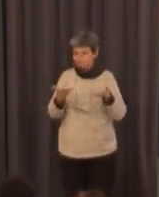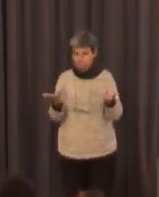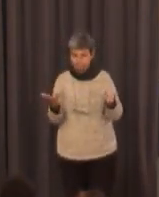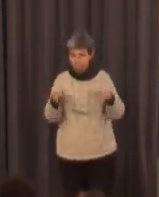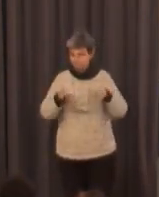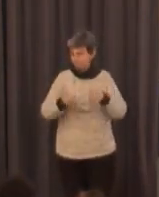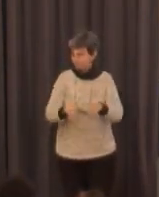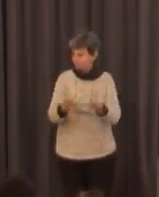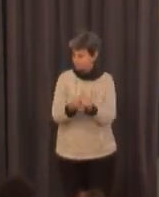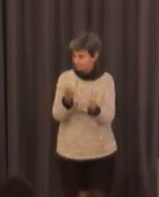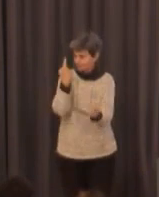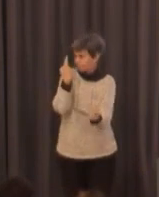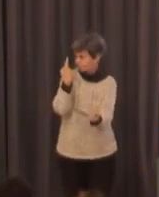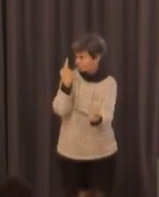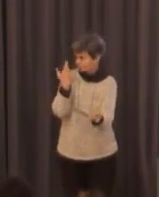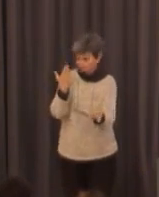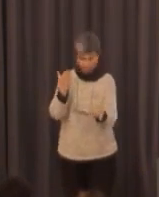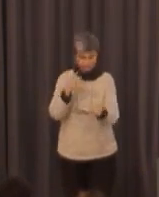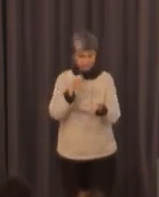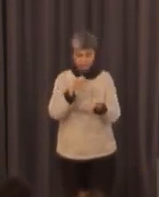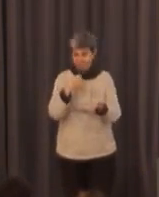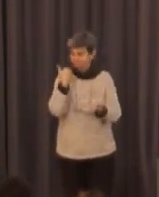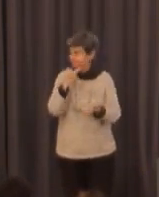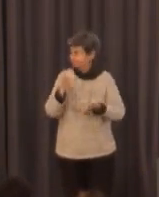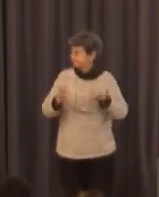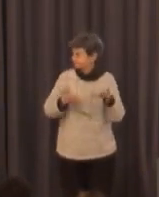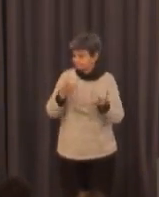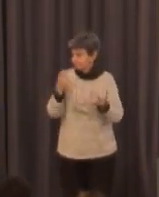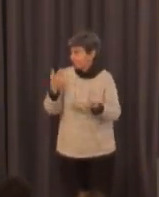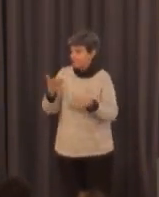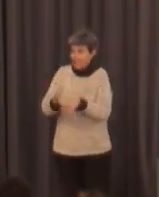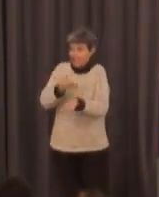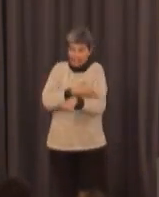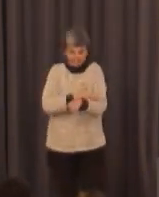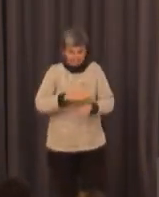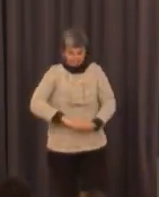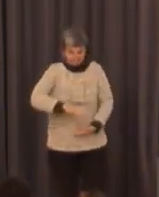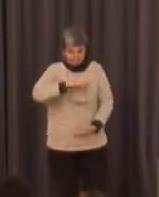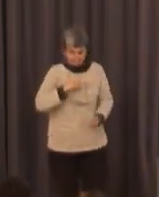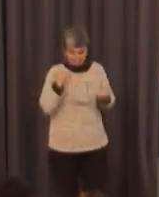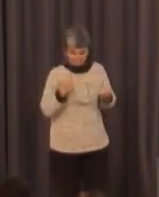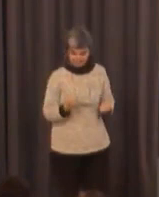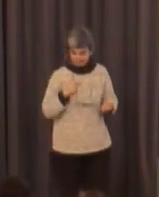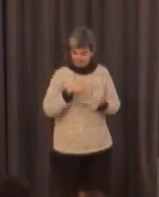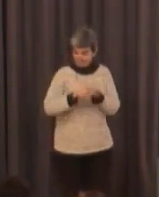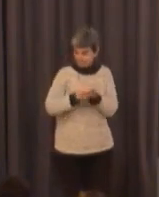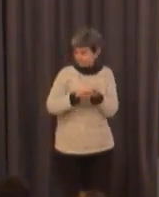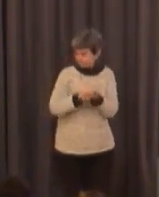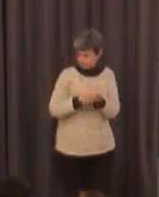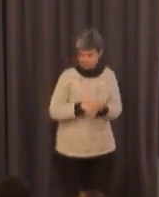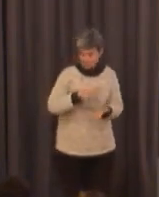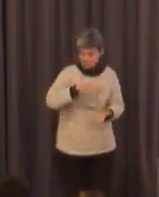poco de la lengua de signos cómo la utilizan con los alumnos porque claro ellos han